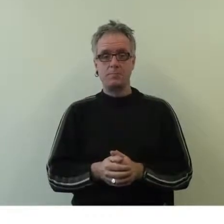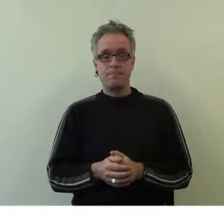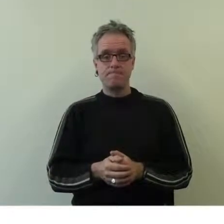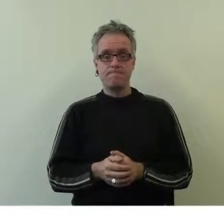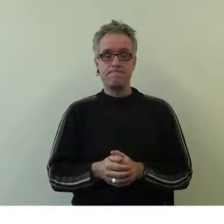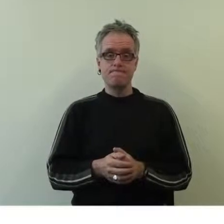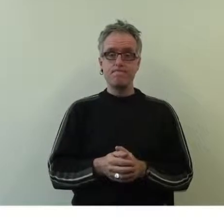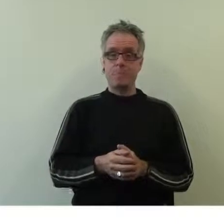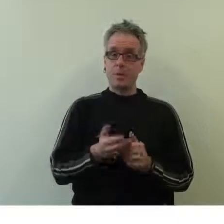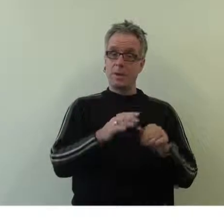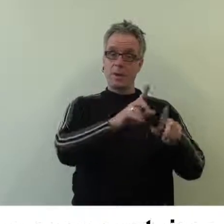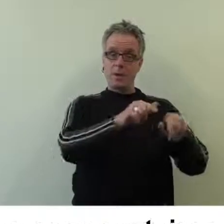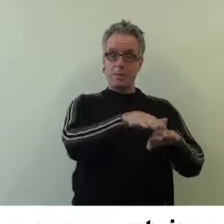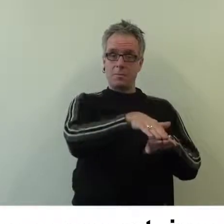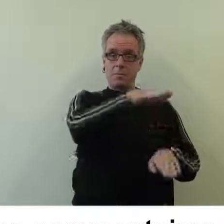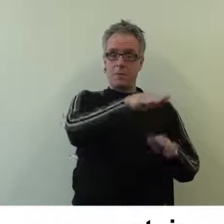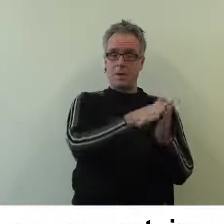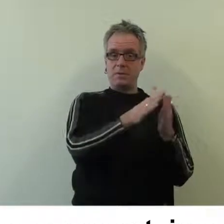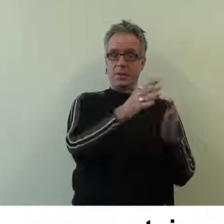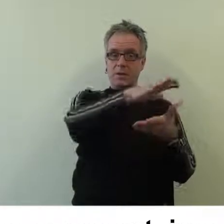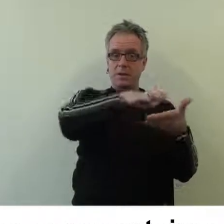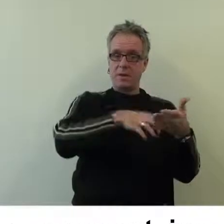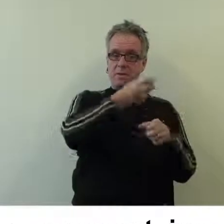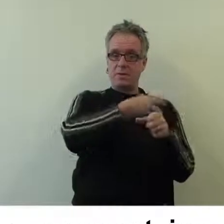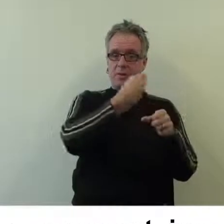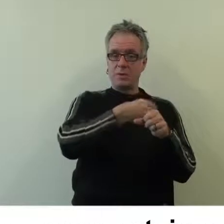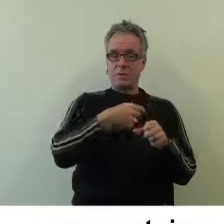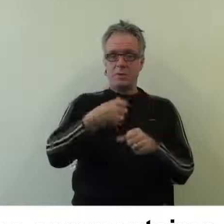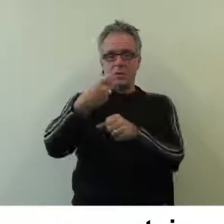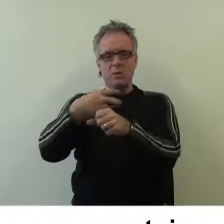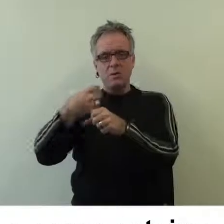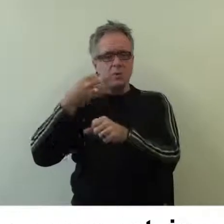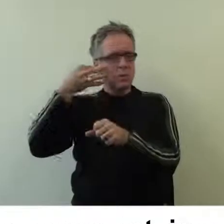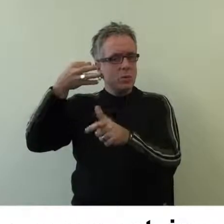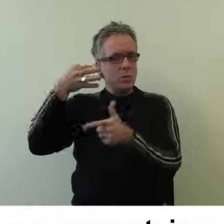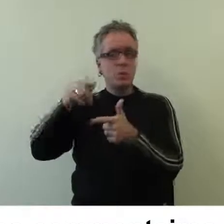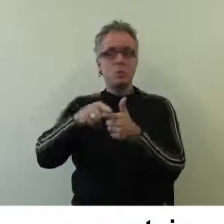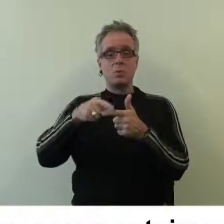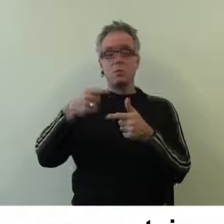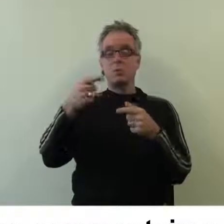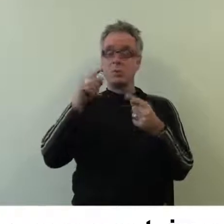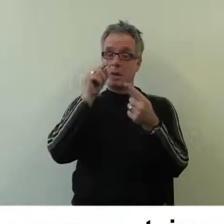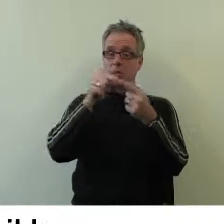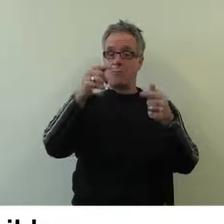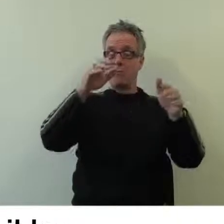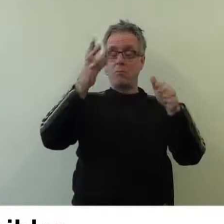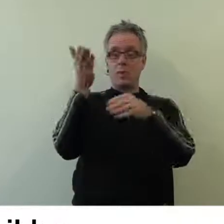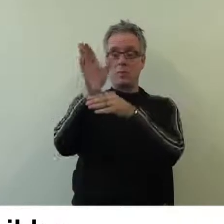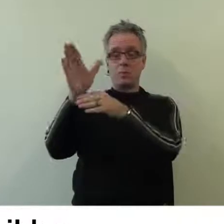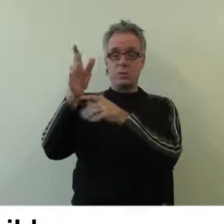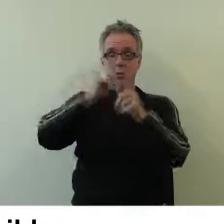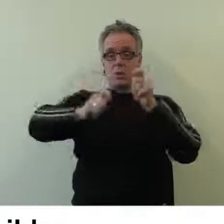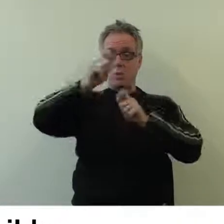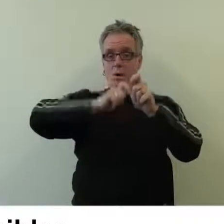Pour vous y aider, les livrets des textes des commentaires sonores des expositions temporaires sont